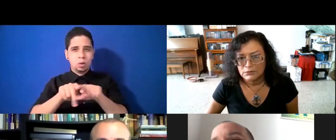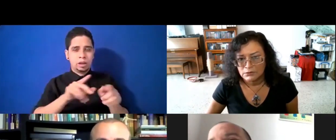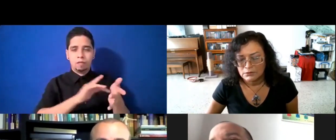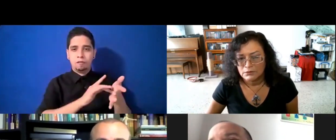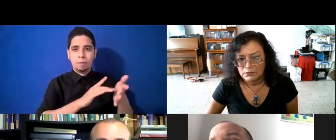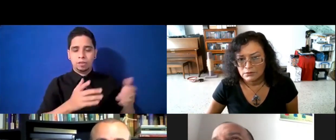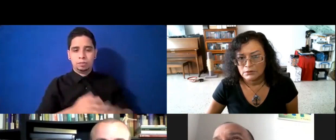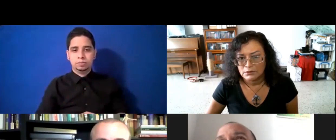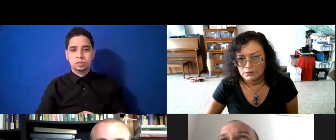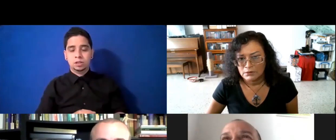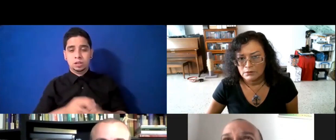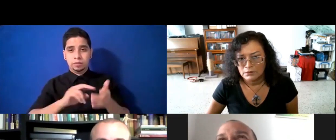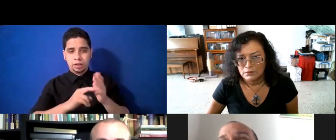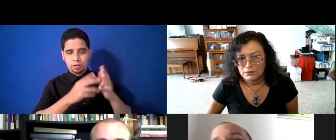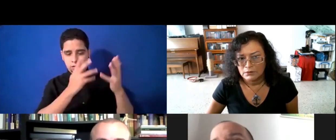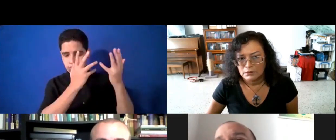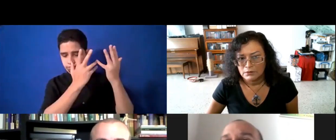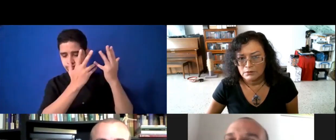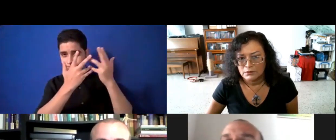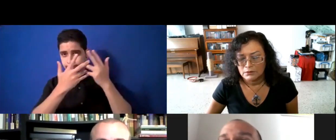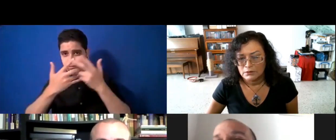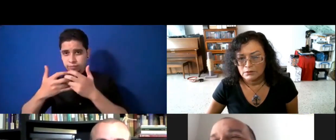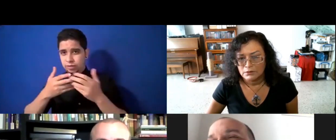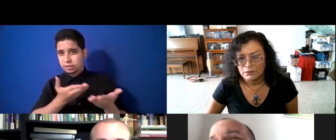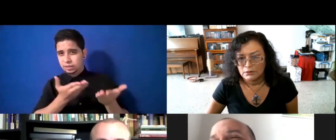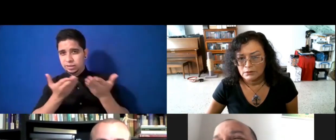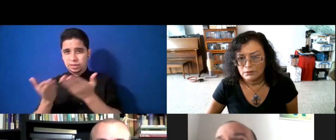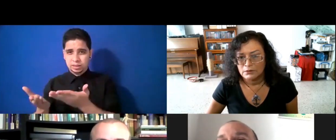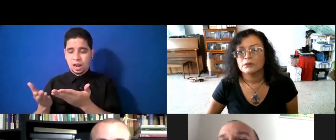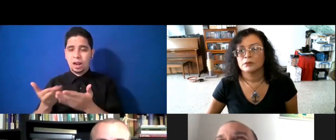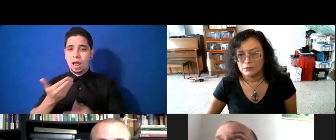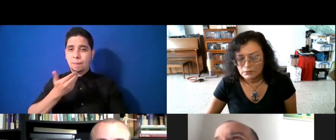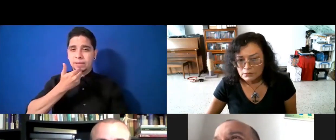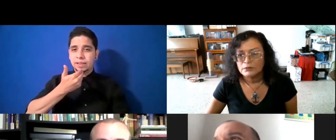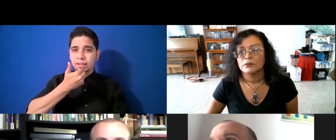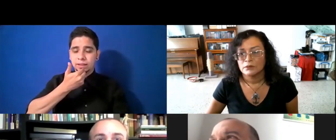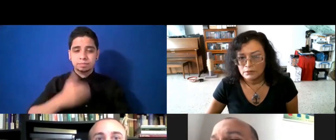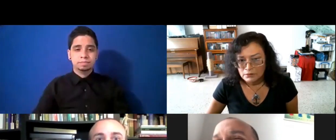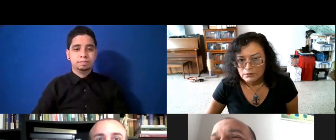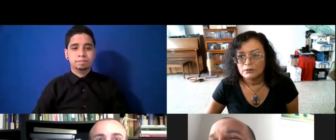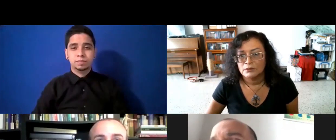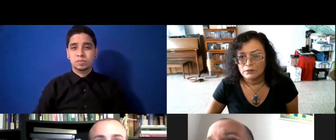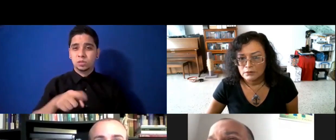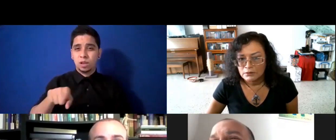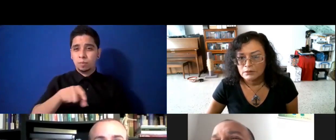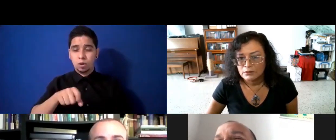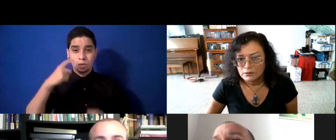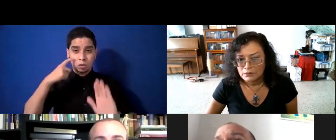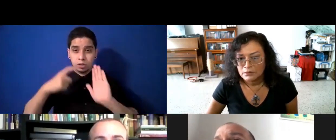la he ido tratando, de traer a la, a la pizzería, y ver que, podemos, cómo podemos hacerlo más saludable,